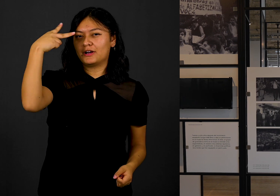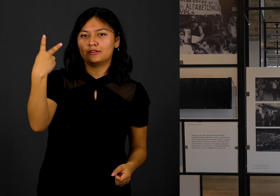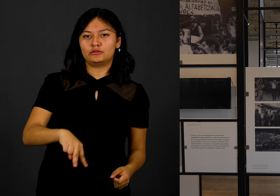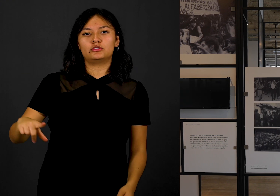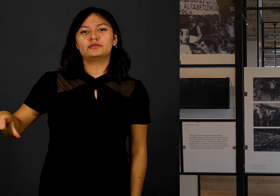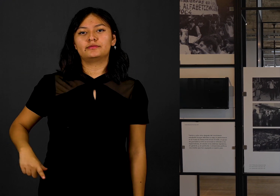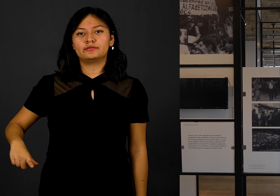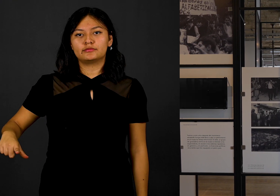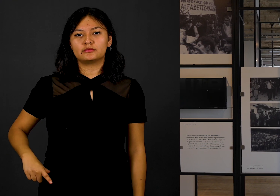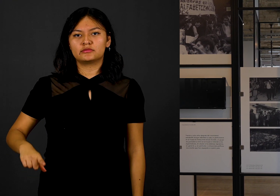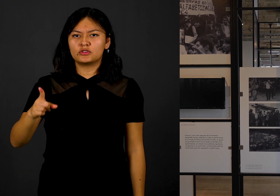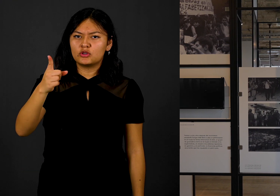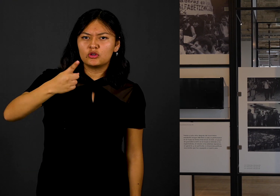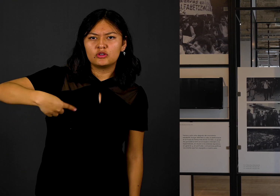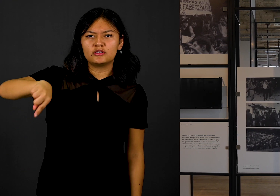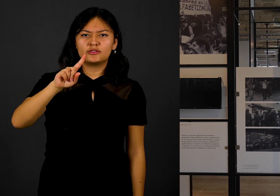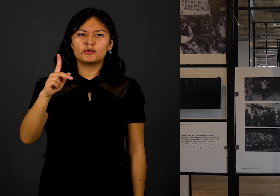responsabilidad que tuvieron cada uno.